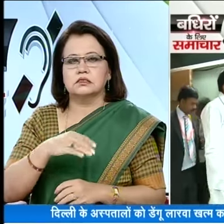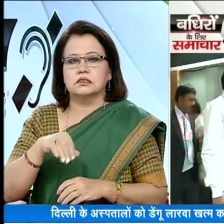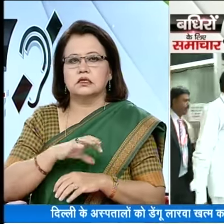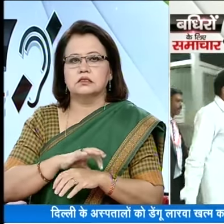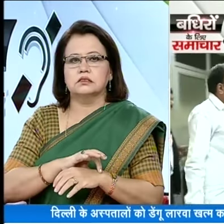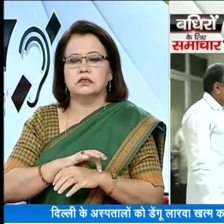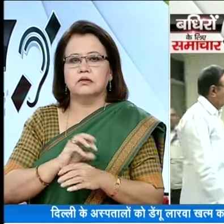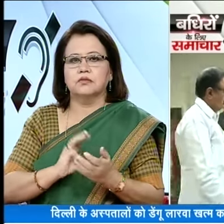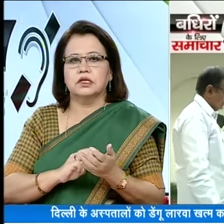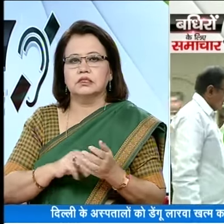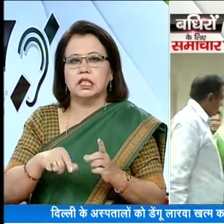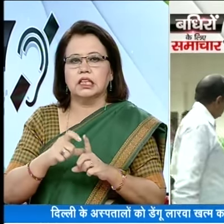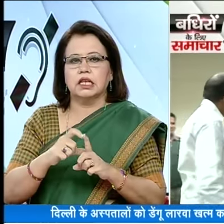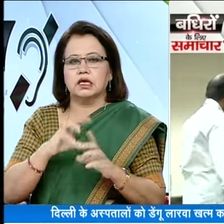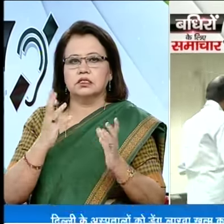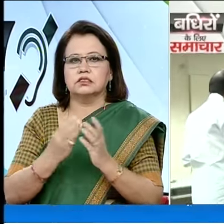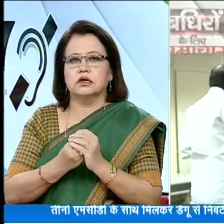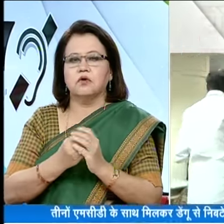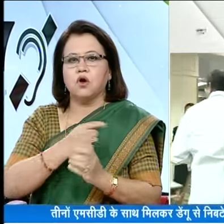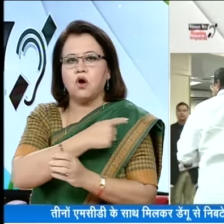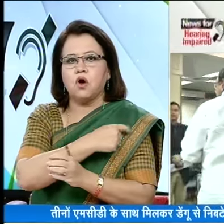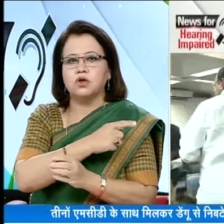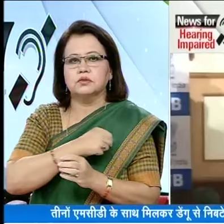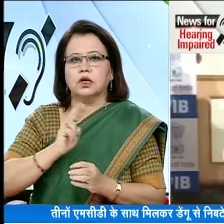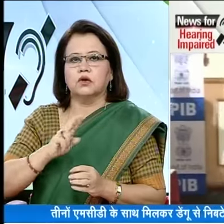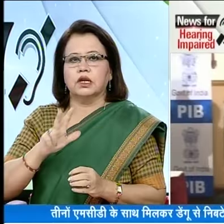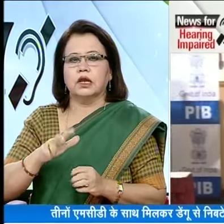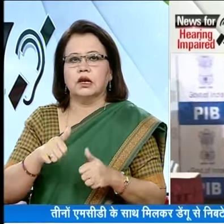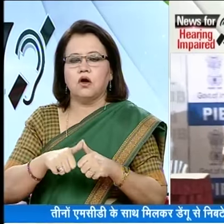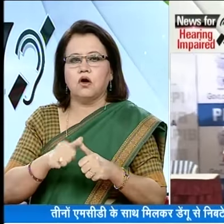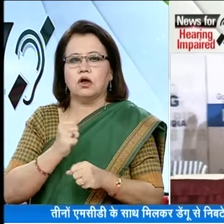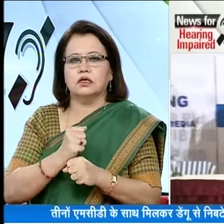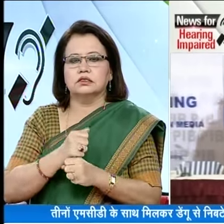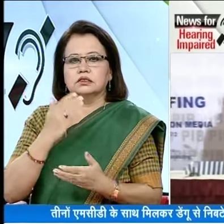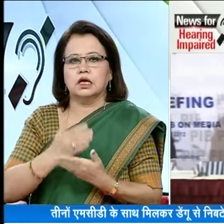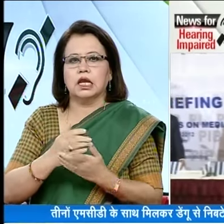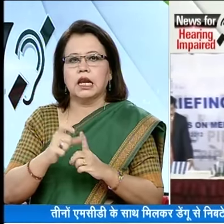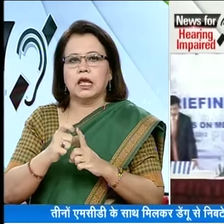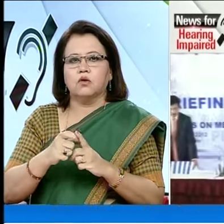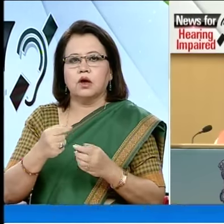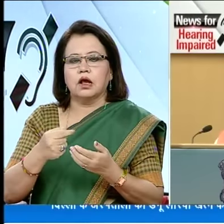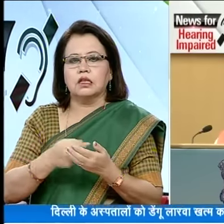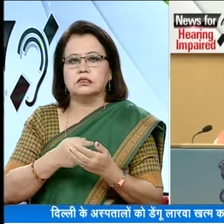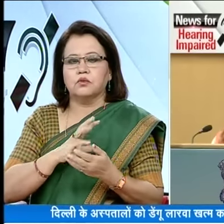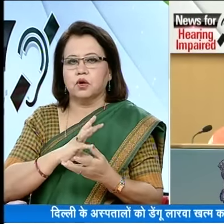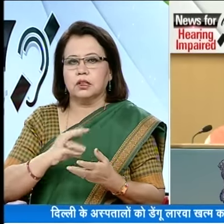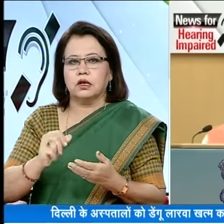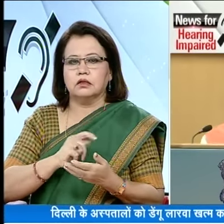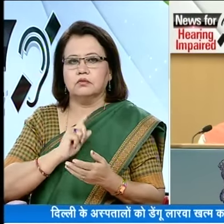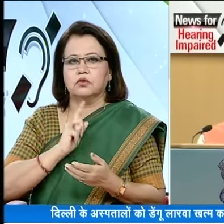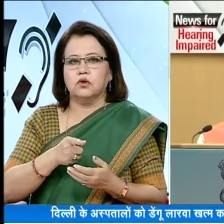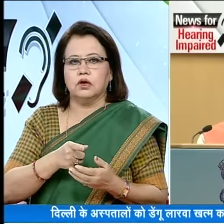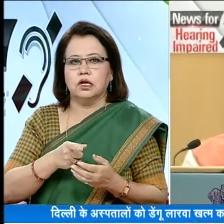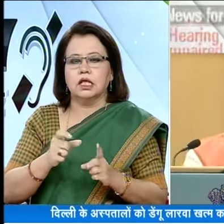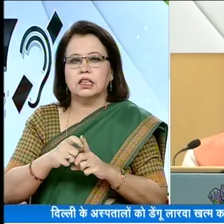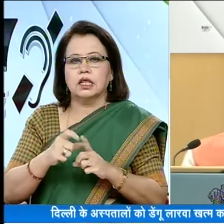केंद्री स्वास्थे मंत्राले ने दिली के सभी सरकारी अस्पतालों को 28 अगस्त तक डेंगू के लारवा को पूरी तरहां से खत्म करने